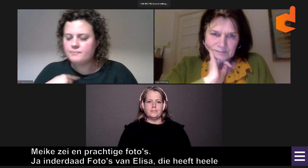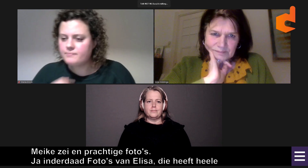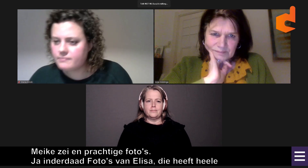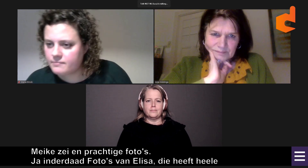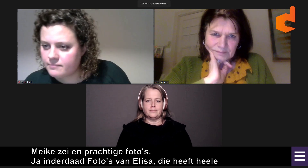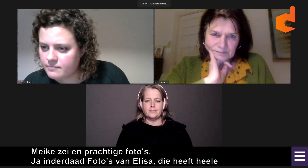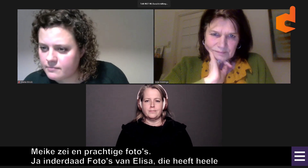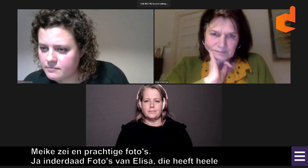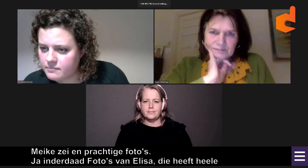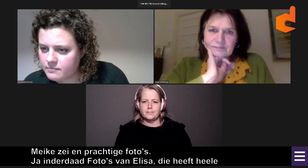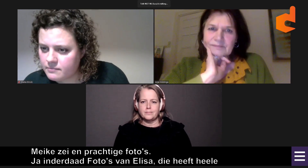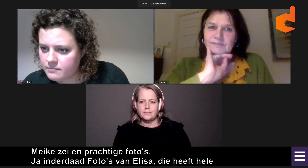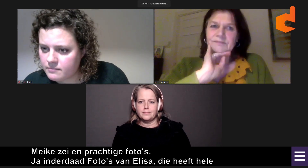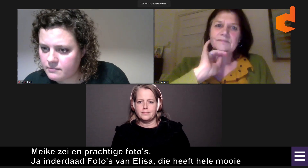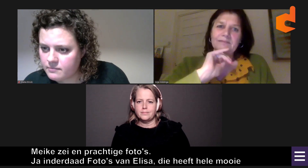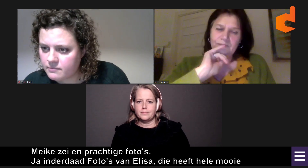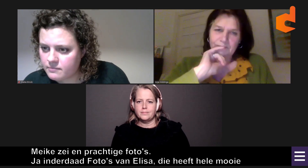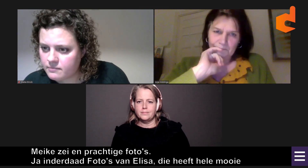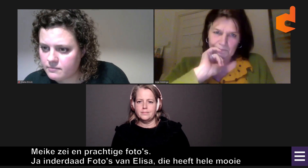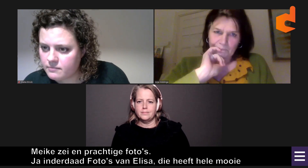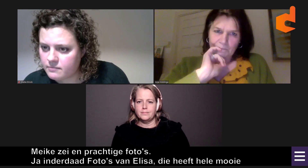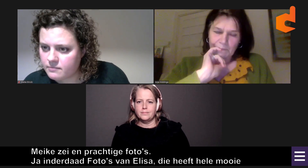Er komt nog een vraag binnen. Ik lees hem even.